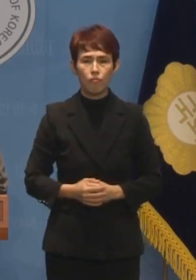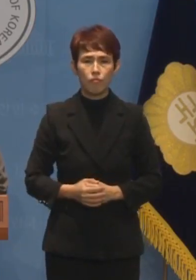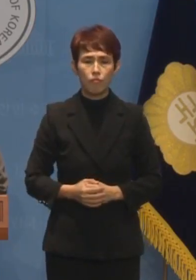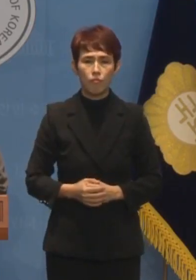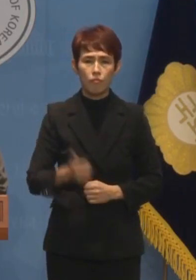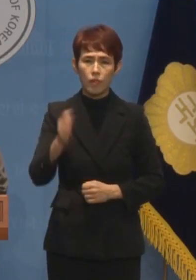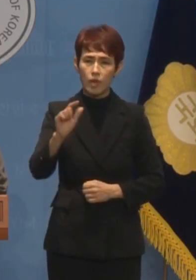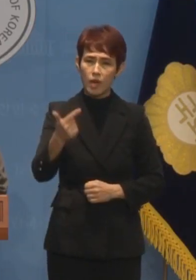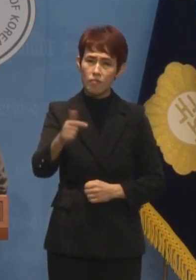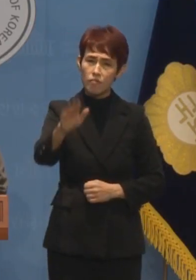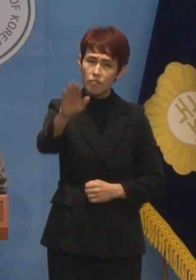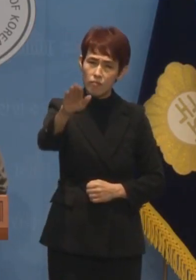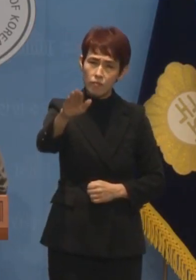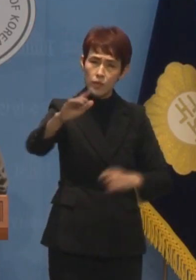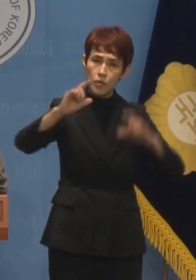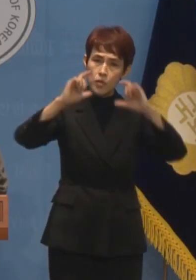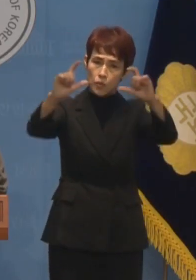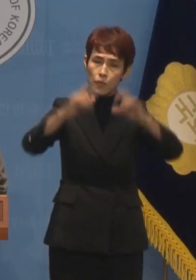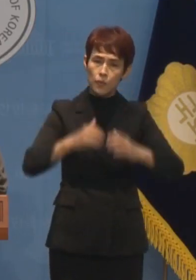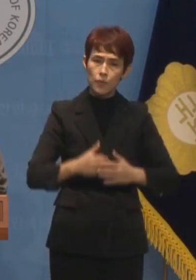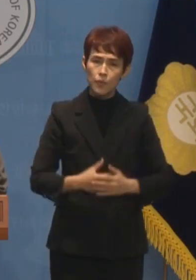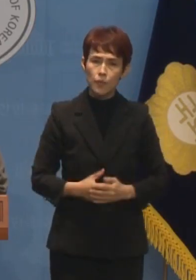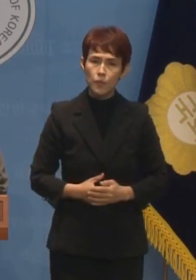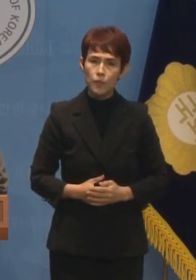한동훈 대표에게 경고합니다.